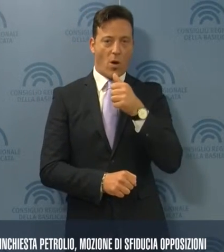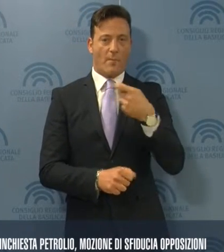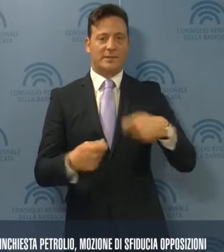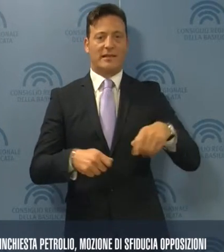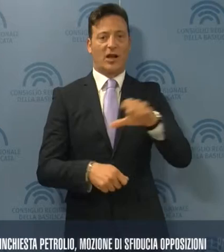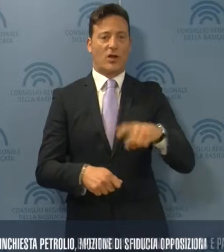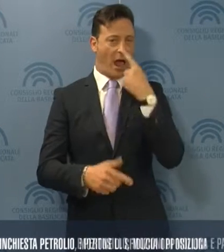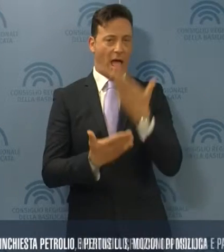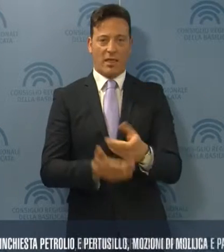Regione.